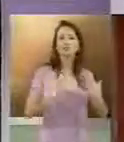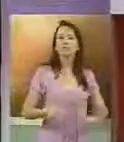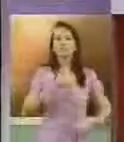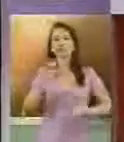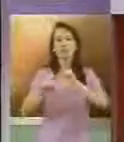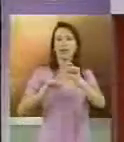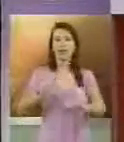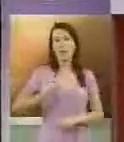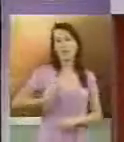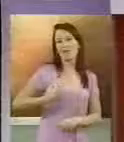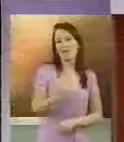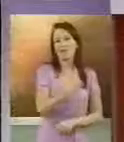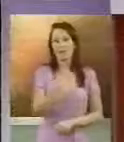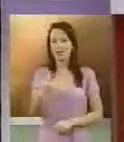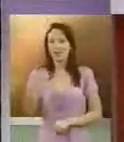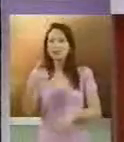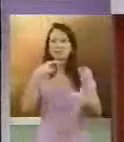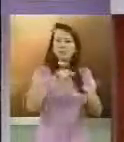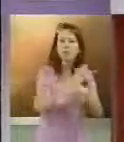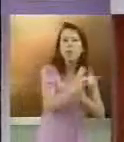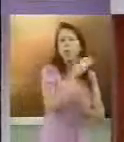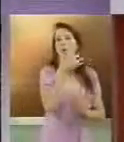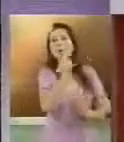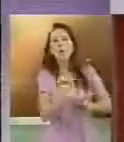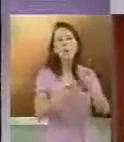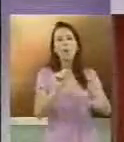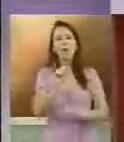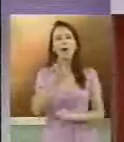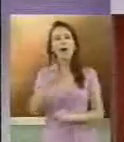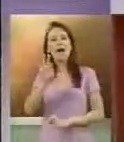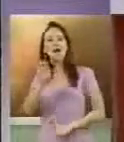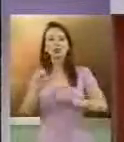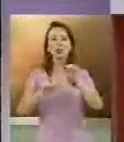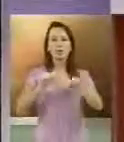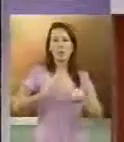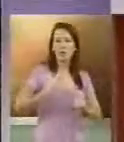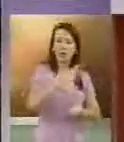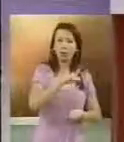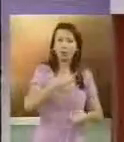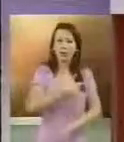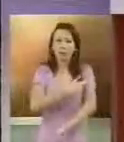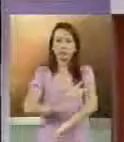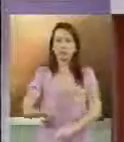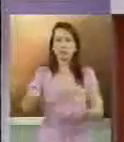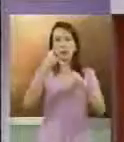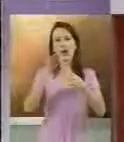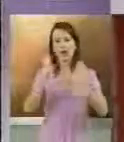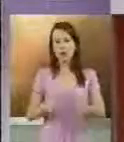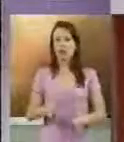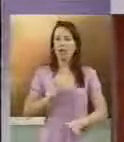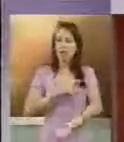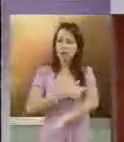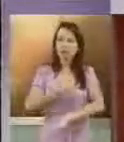realidade que eles vivem. O que você acha que a arte traz de benefício para a sua vida? Educação e disciplina. Por que